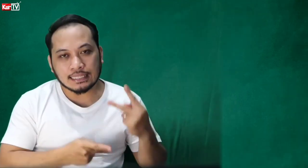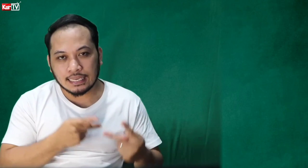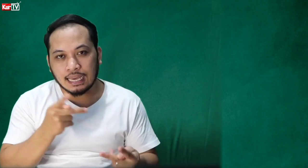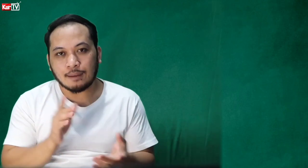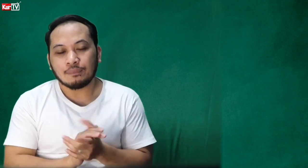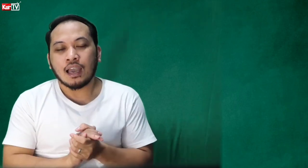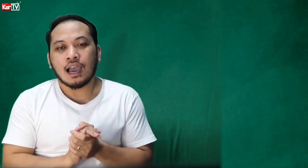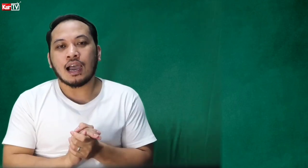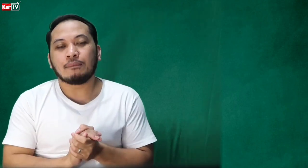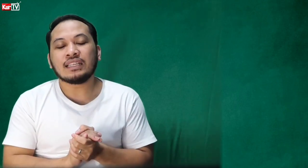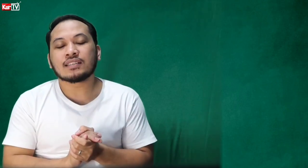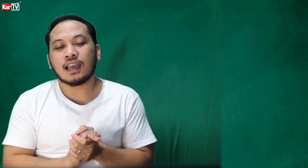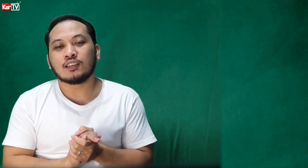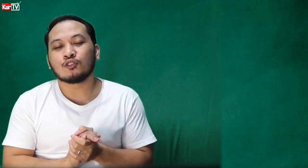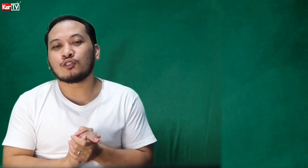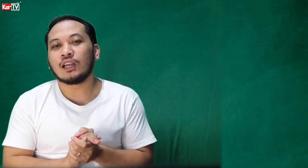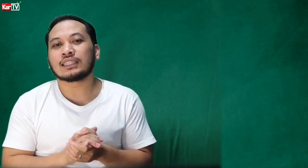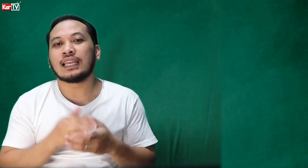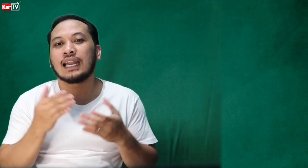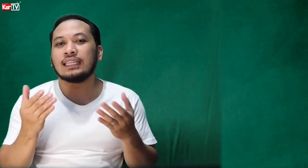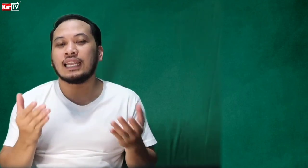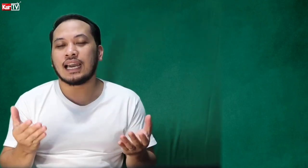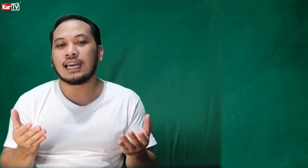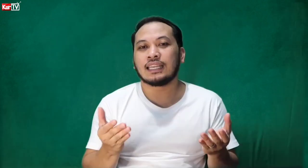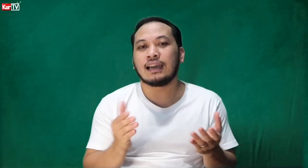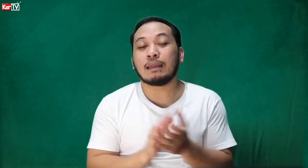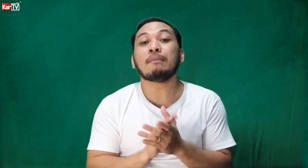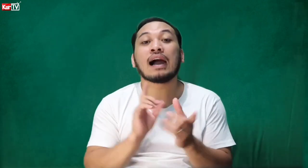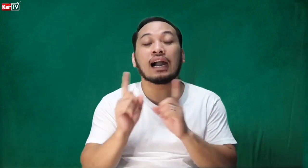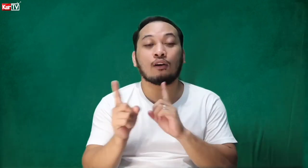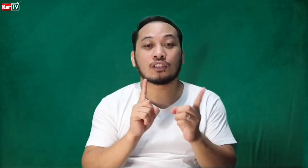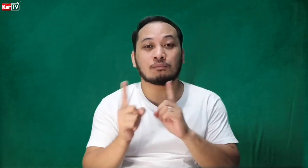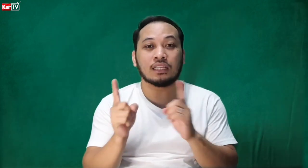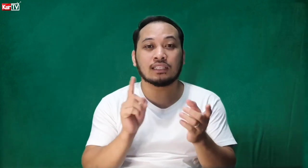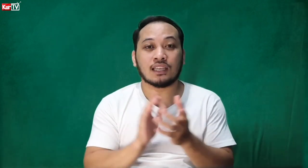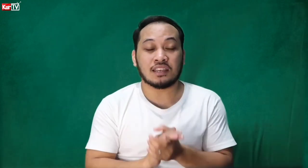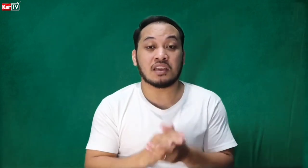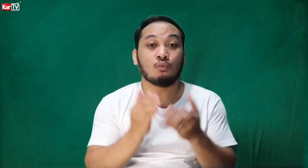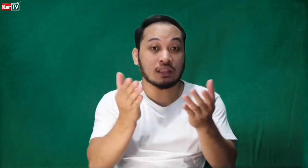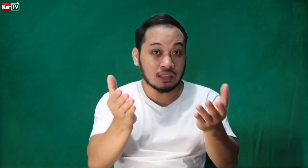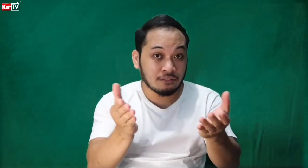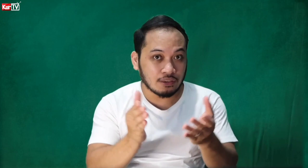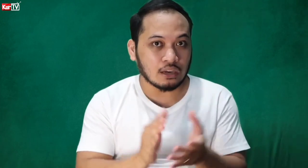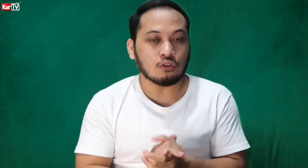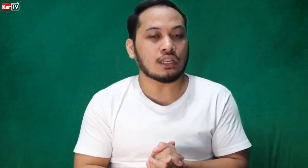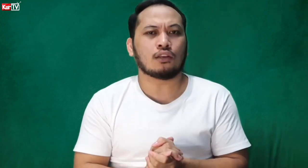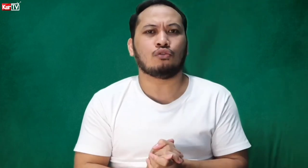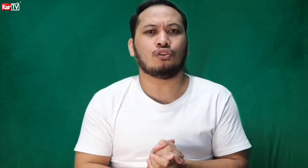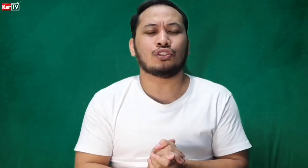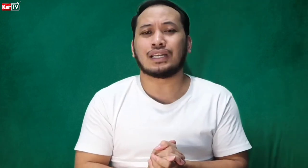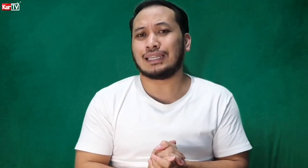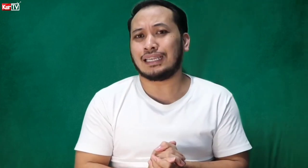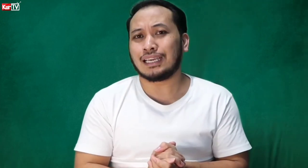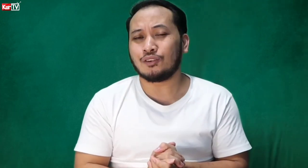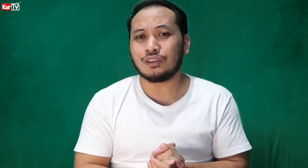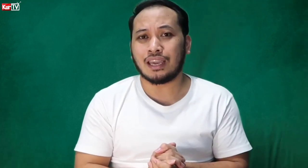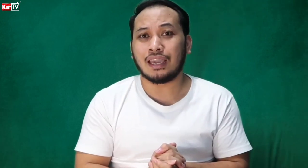sila. Minsan, gusto lang talaga nila na may makakausap din sila. Then what if ikaw na nanonood sa atin ngayon, eh